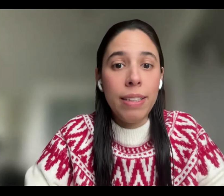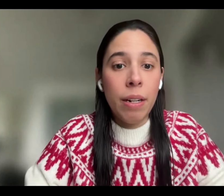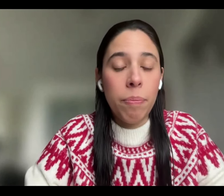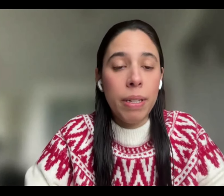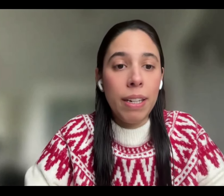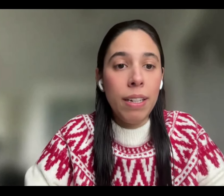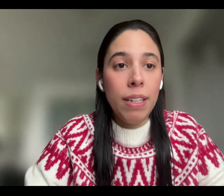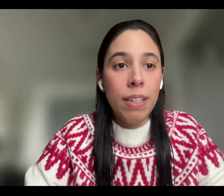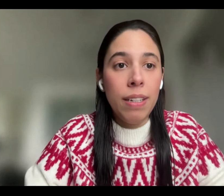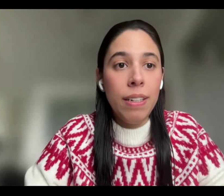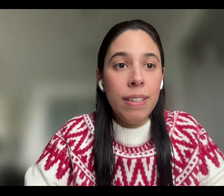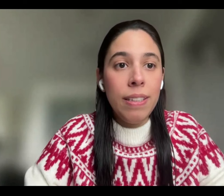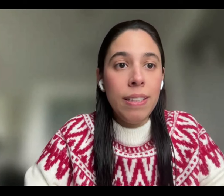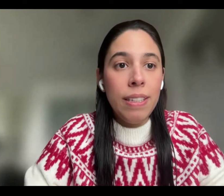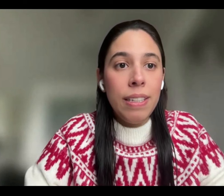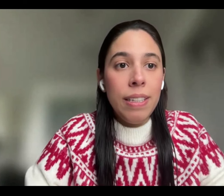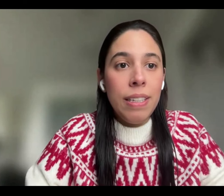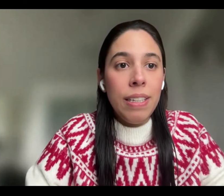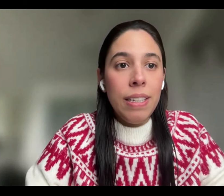tengamos el intérprete.